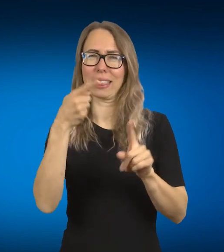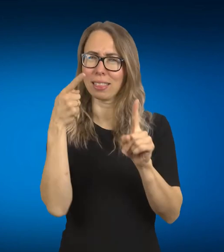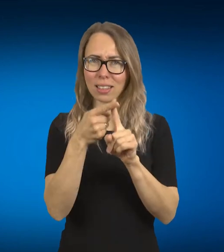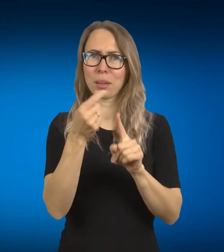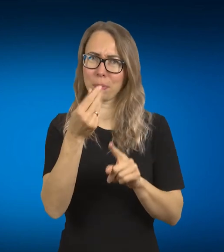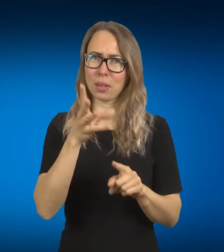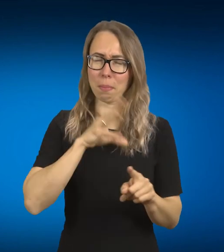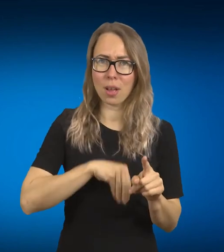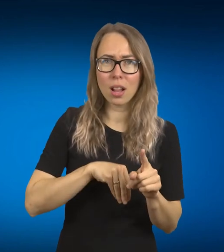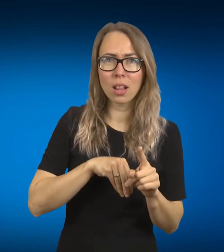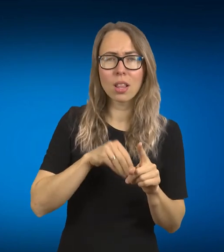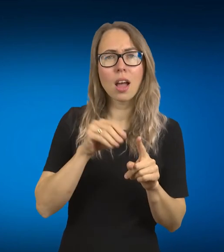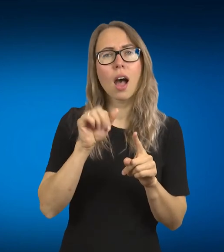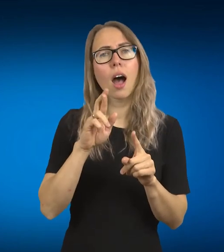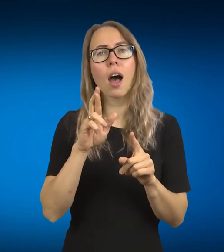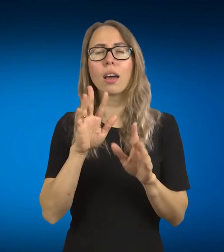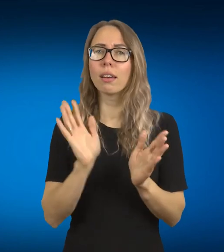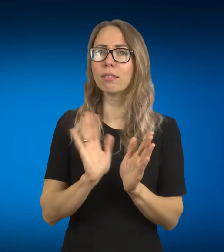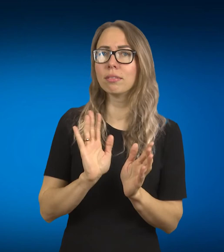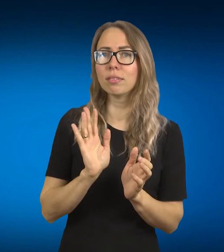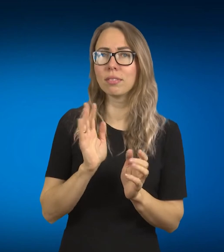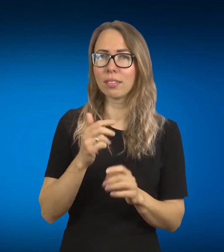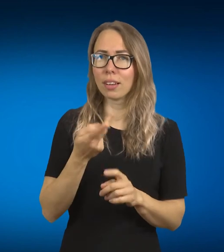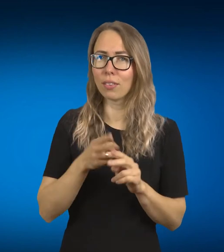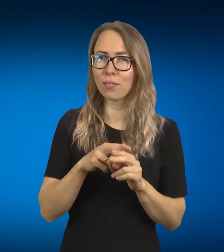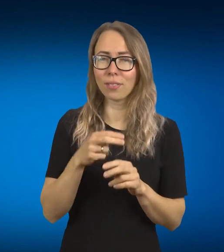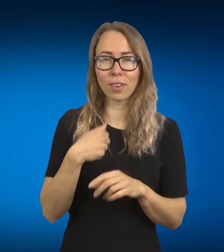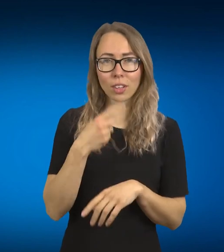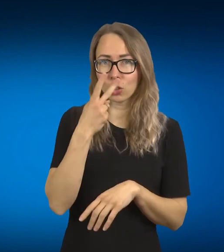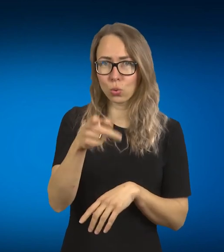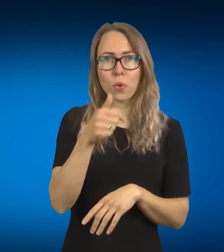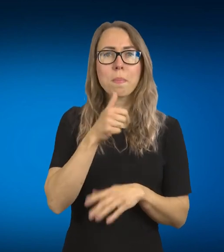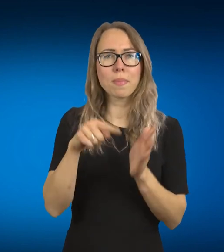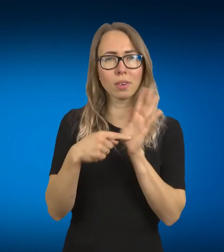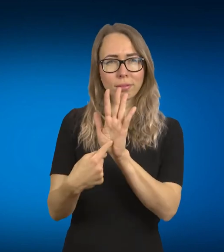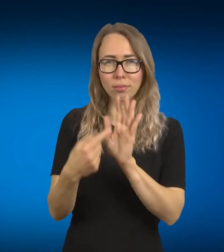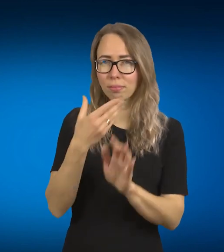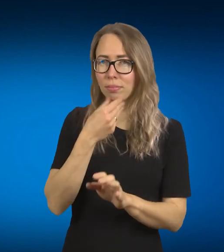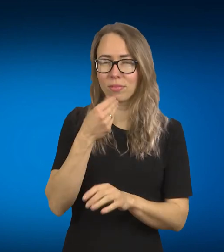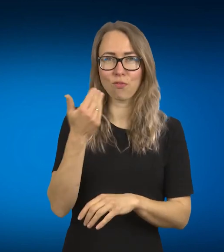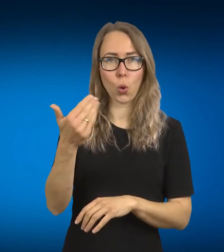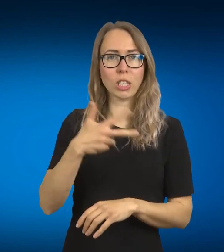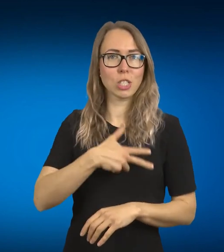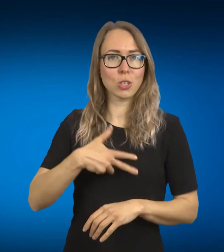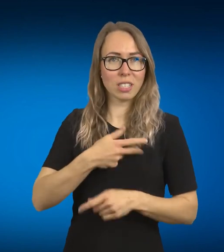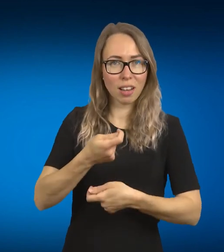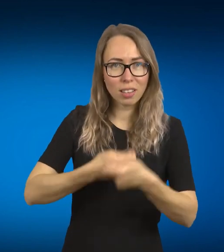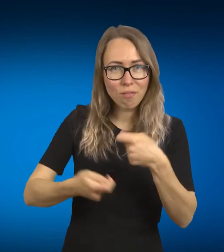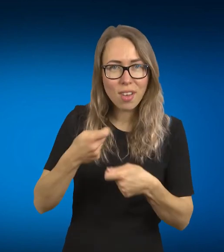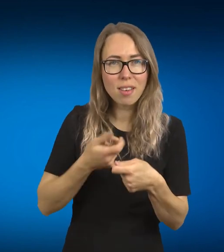man kas susiveda, žinai, ir toks labai esi gražus pavyzdys, taip tu esi socialinis verslas, taip tu darai tai,